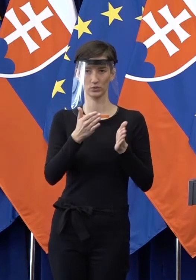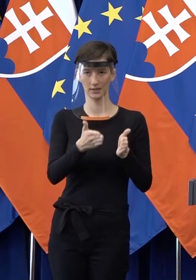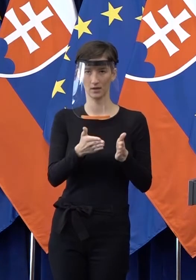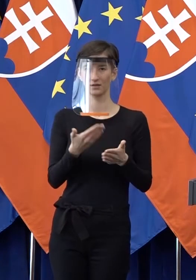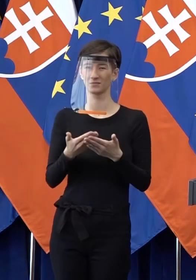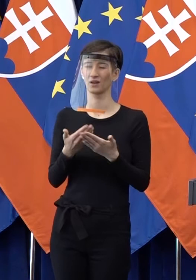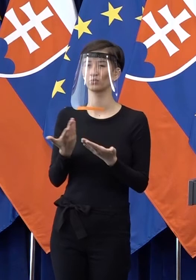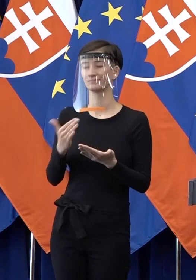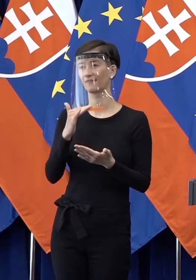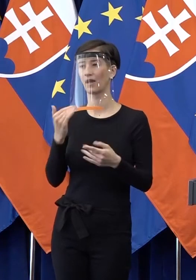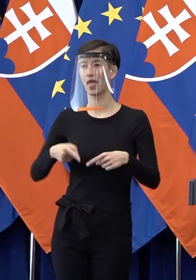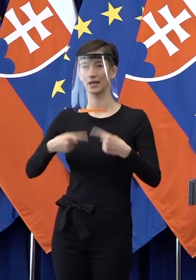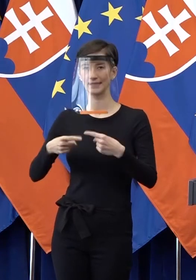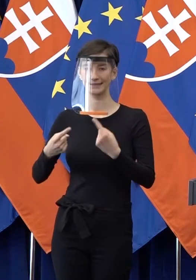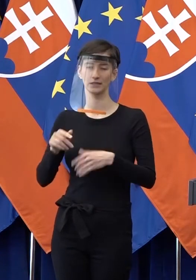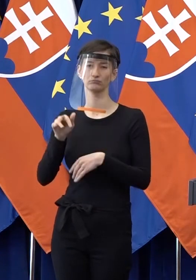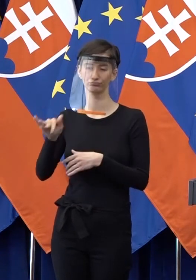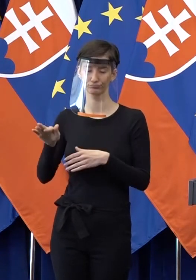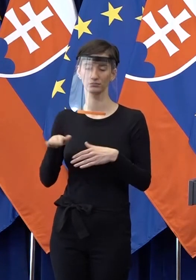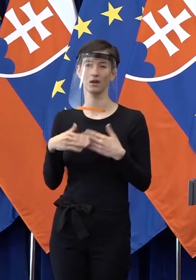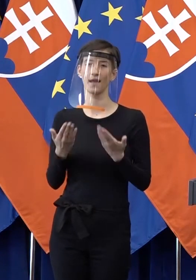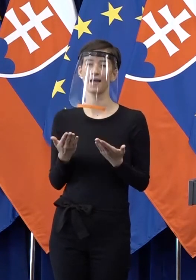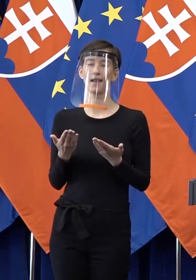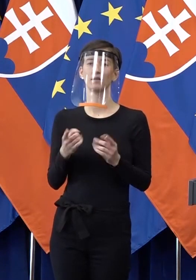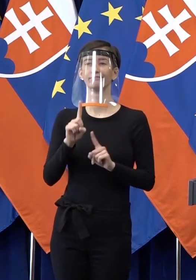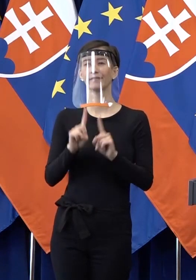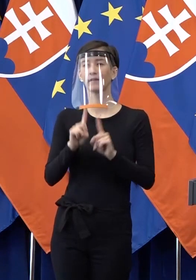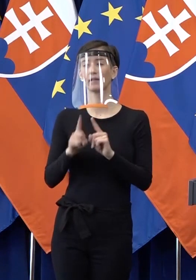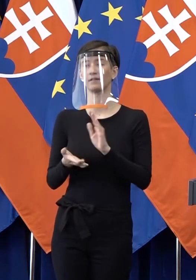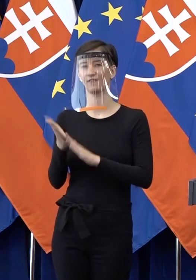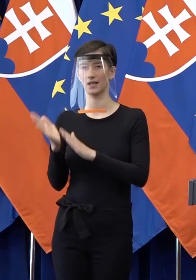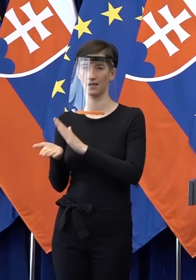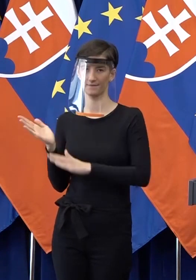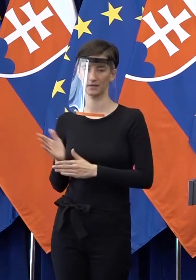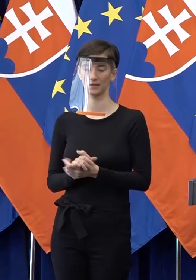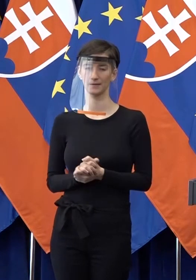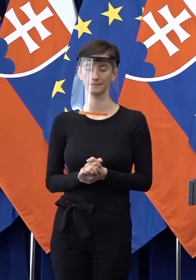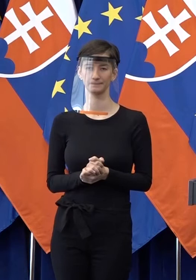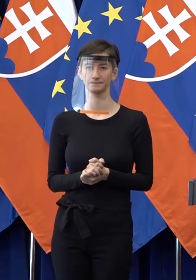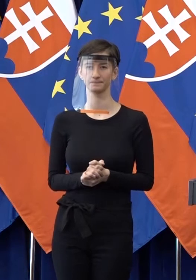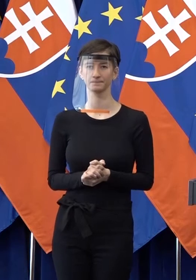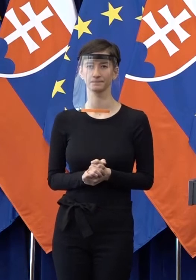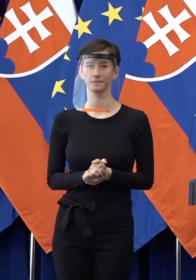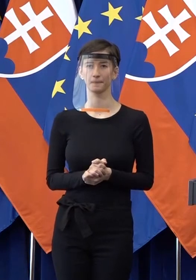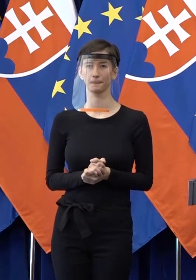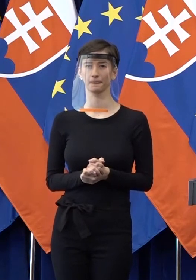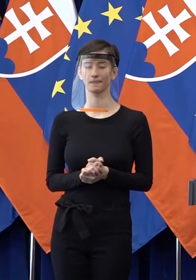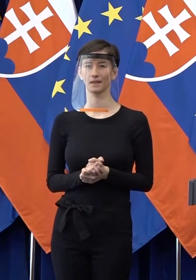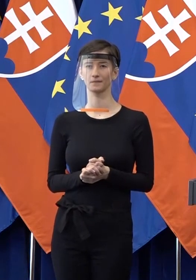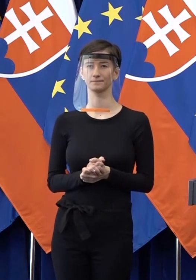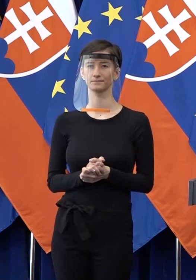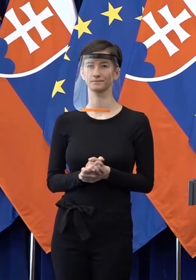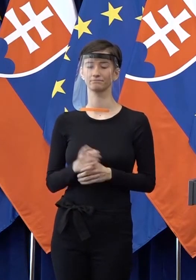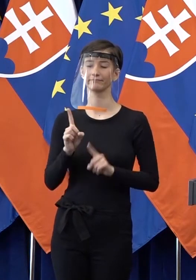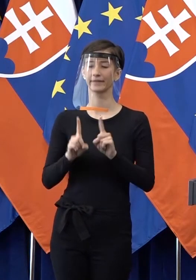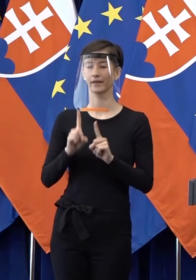pozabúčka bez akékoľvek zodpovednosti niekedy nie sú vôbec na mieste a sú skore také, aby som povedal, že nie je s dobrým